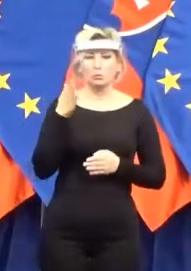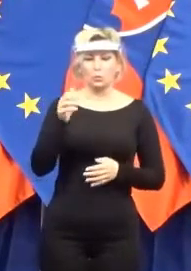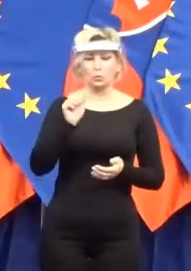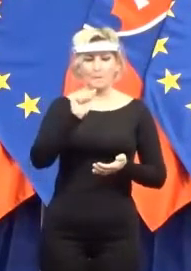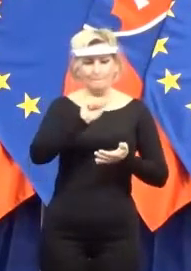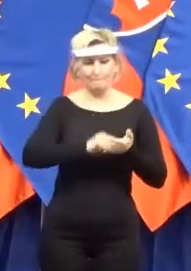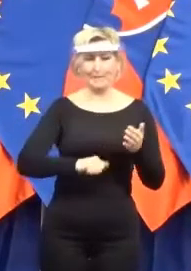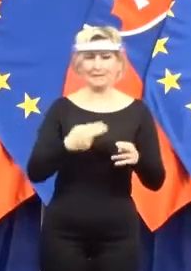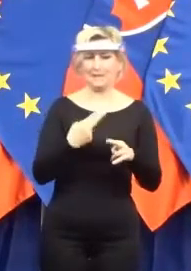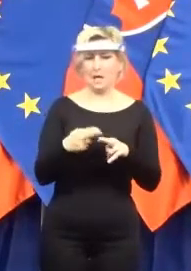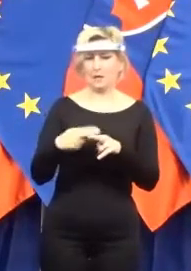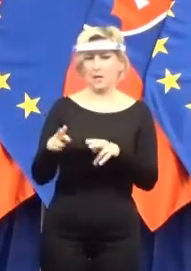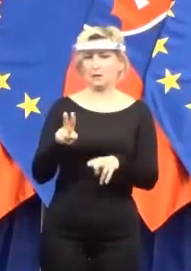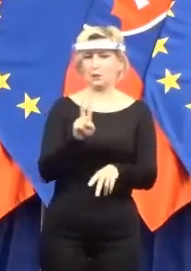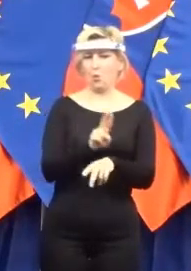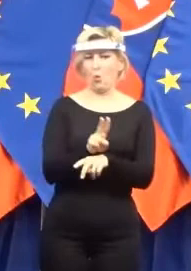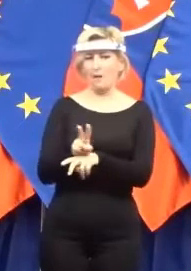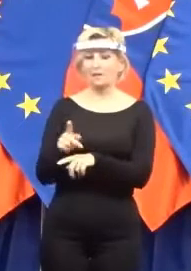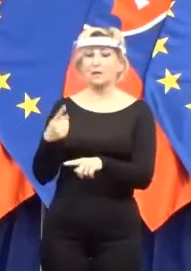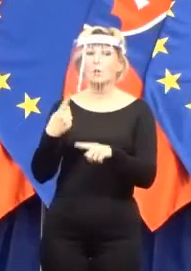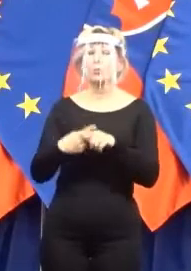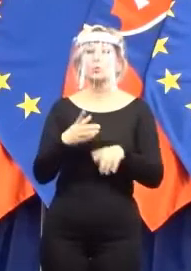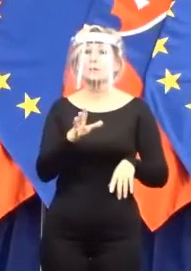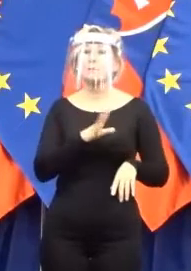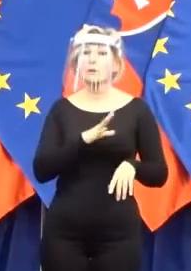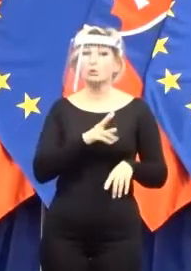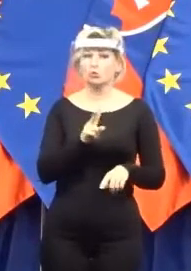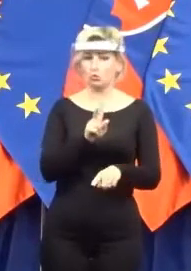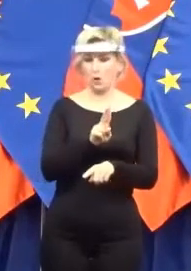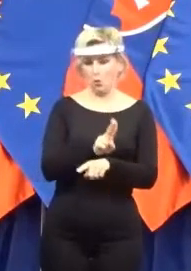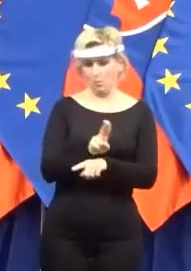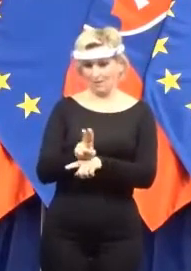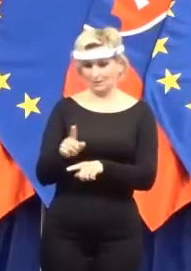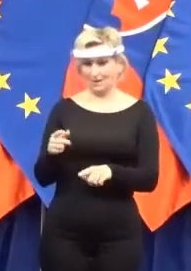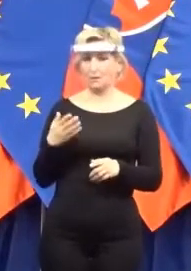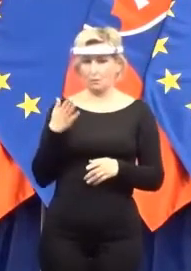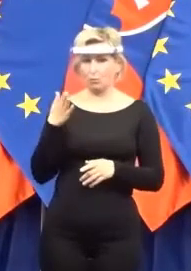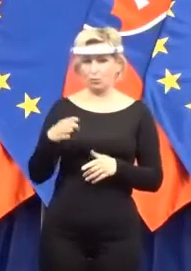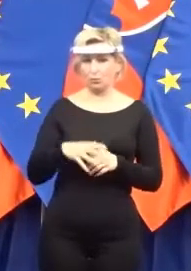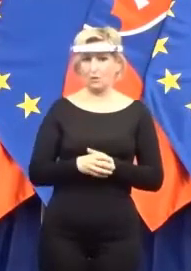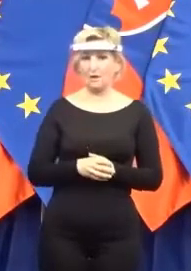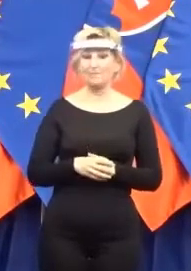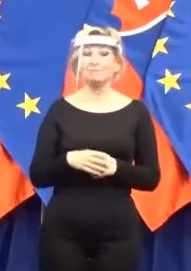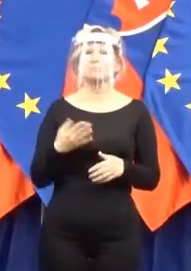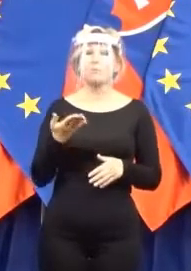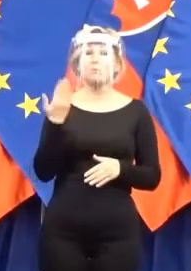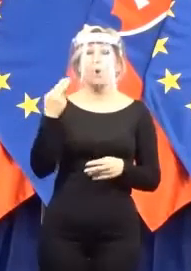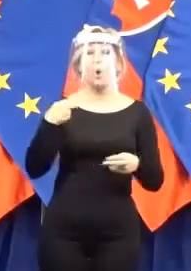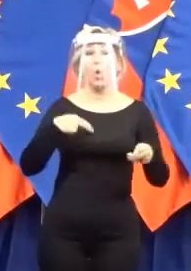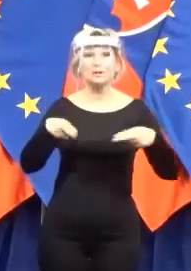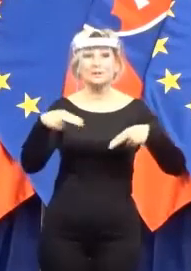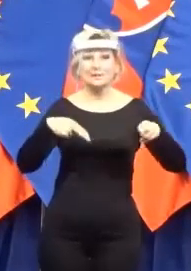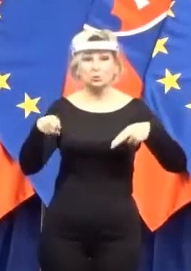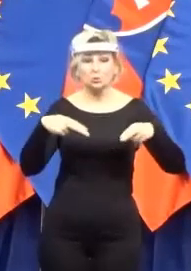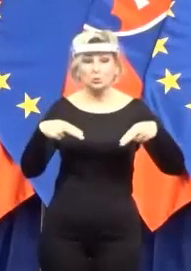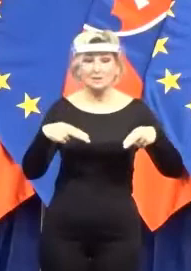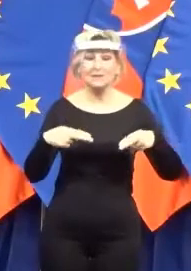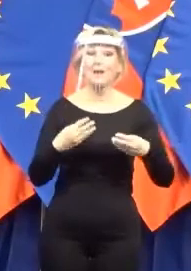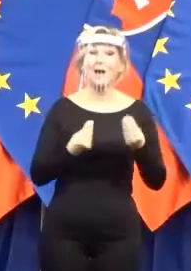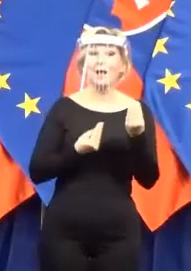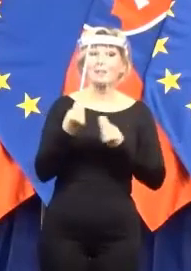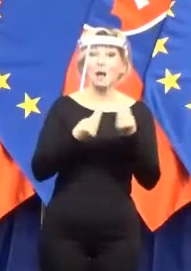bezpečnostných opatrení. My sme diskutovali ohľadom niektorých, kde bude musieť byť kontrolači pracovník nežije